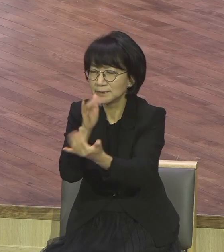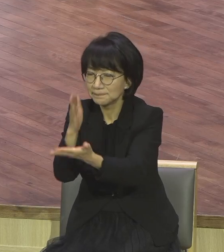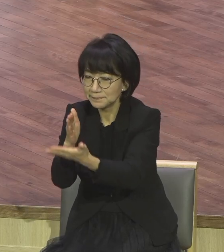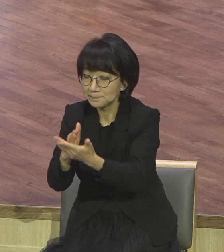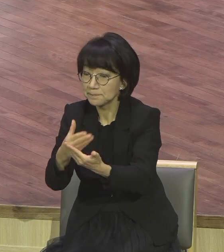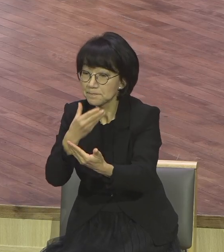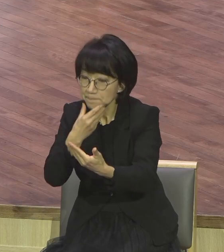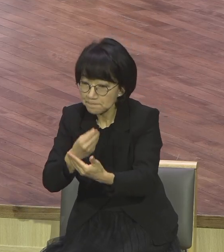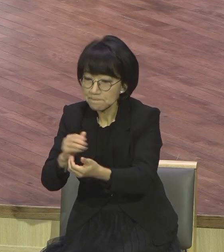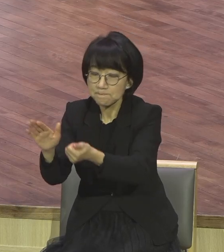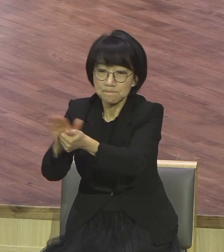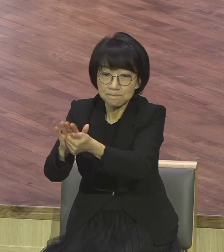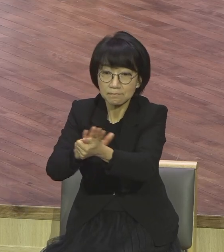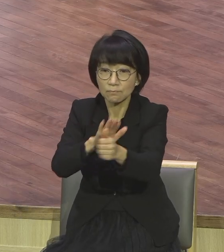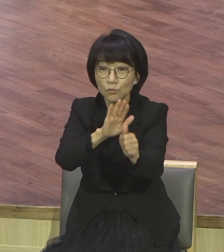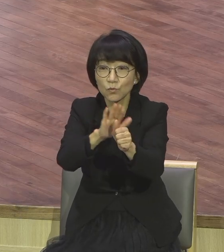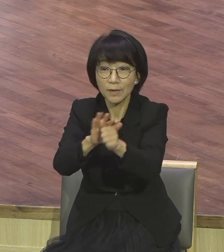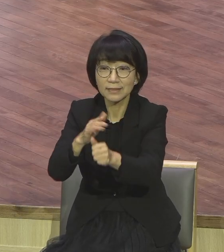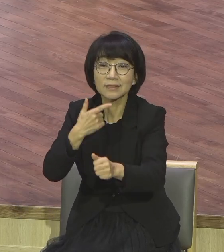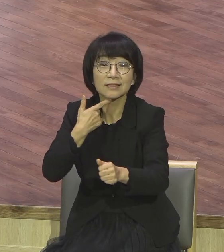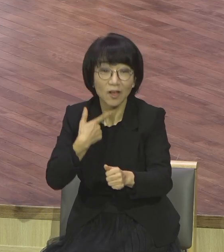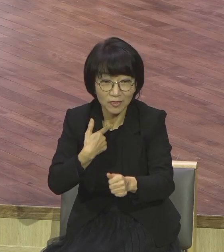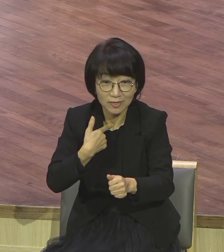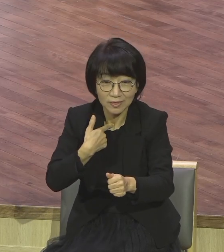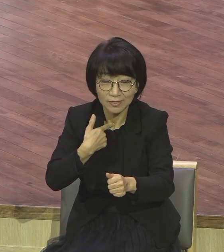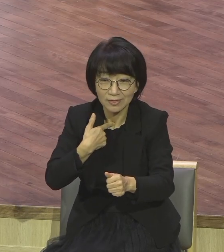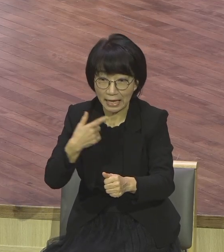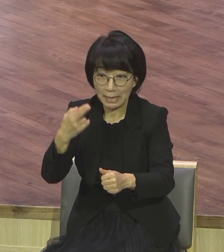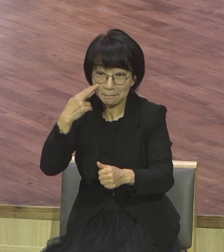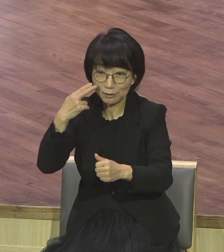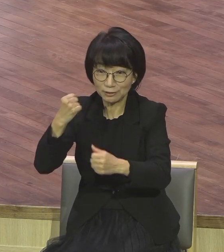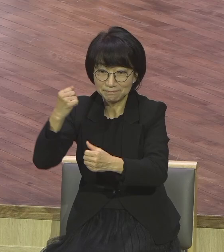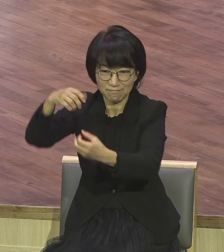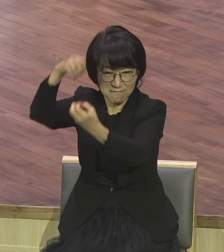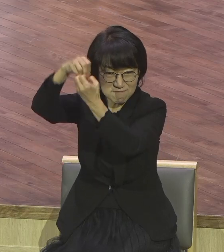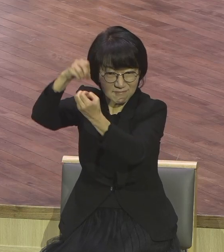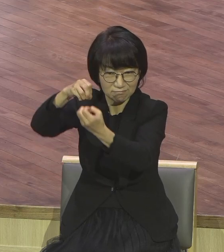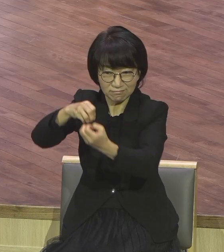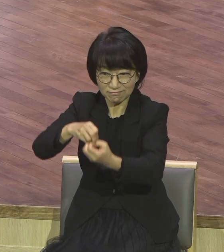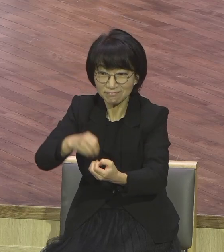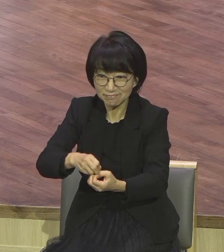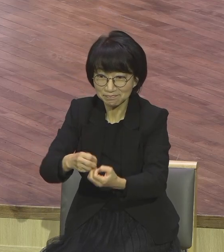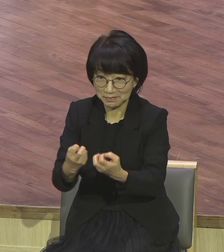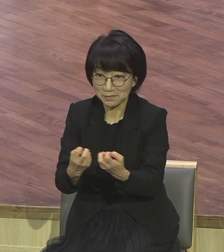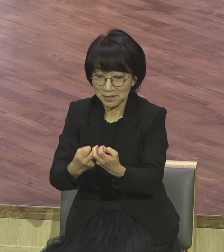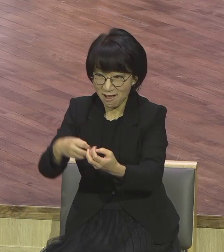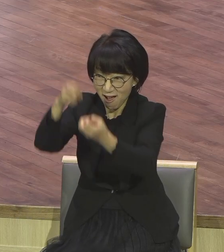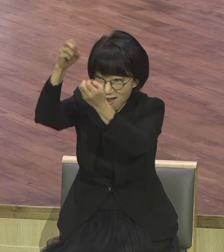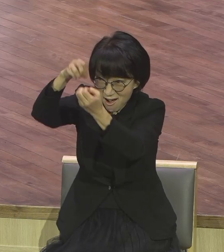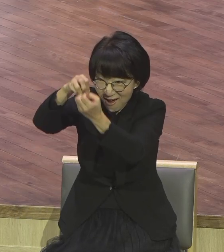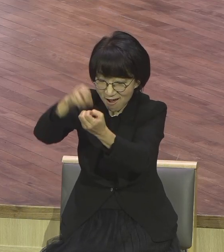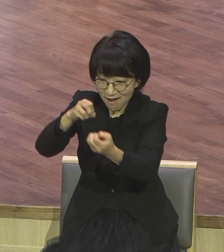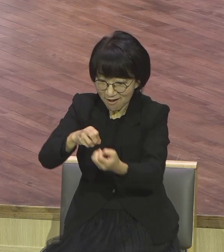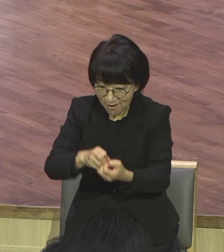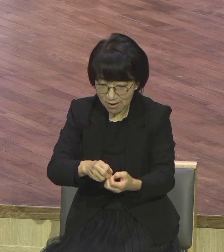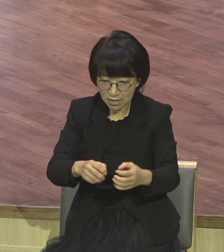잘 살자고 그렇게 그야말로 가장 강대국으로서의 모습으로 모든 사람이 선망의